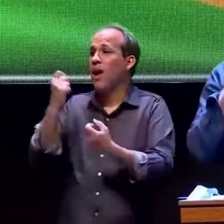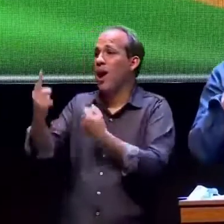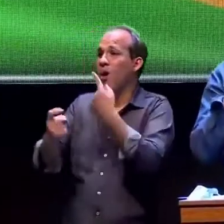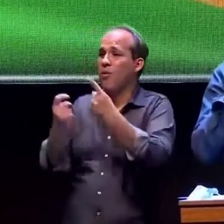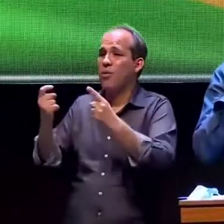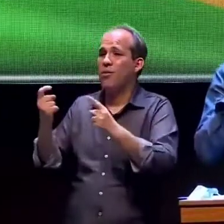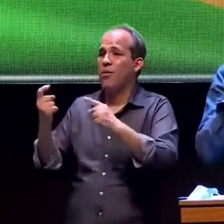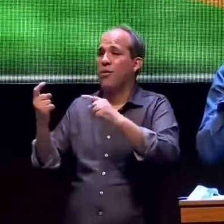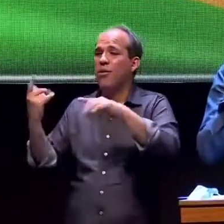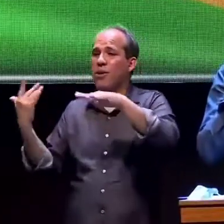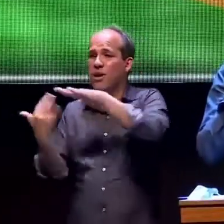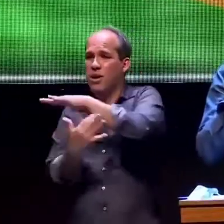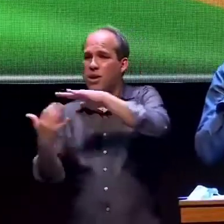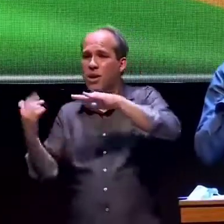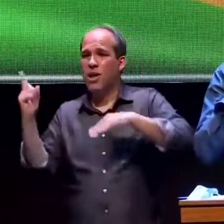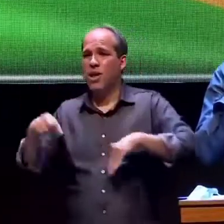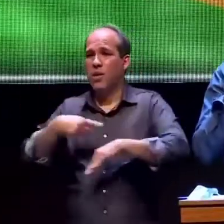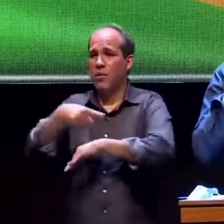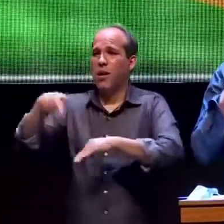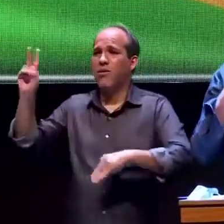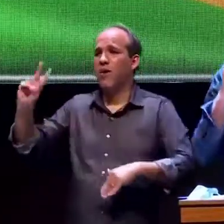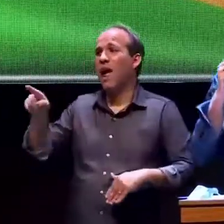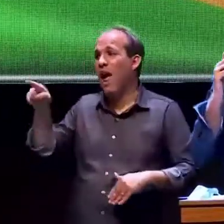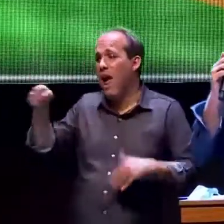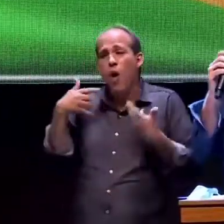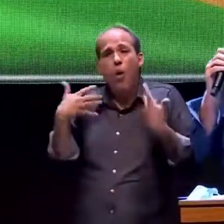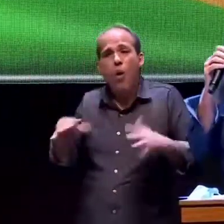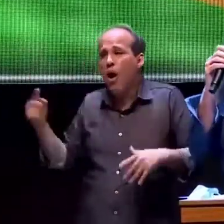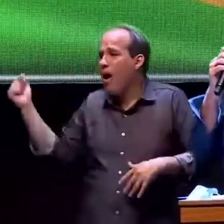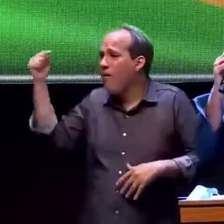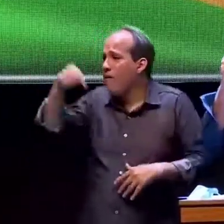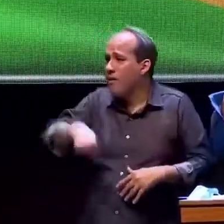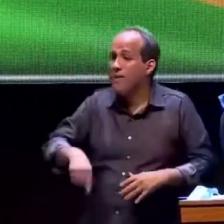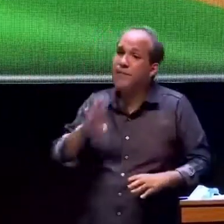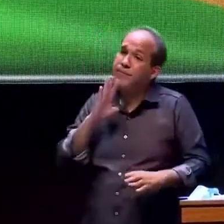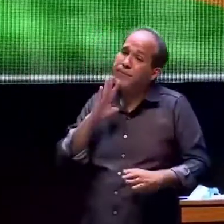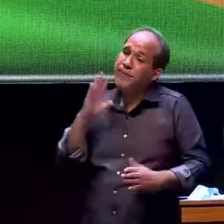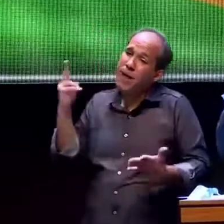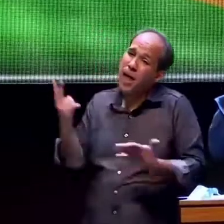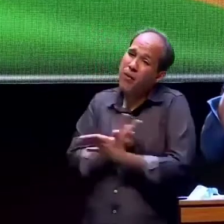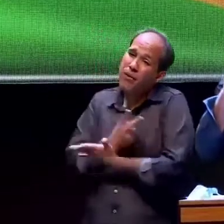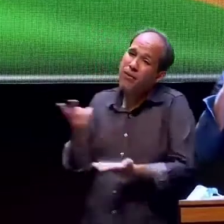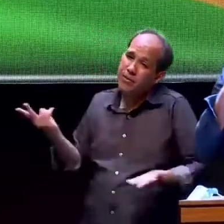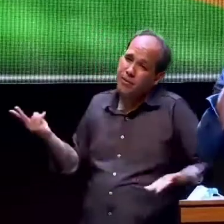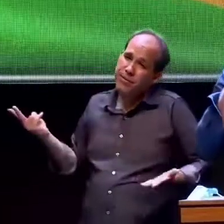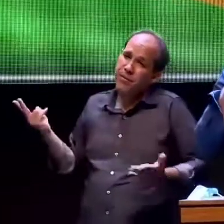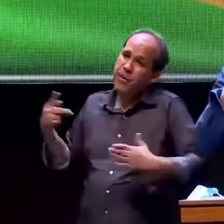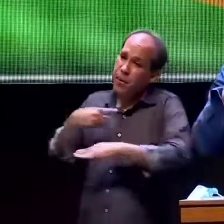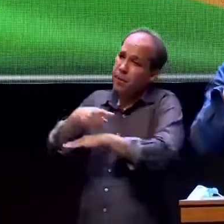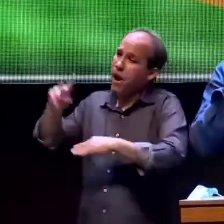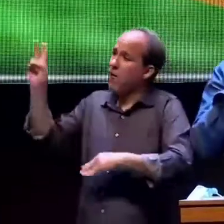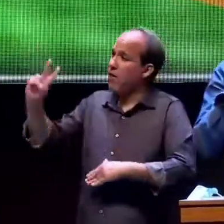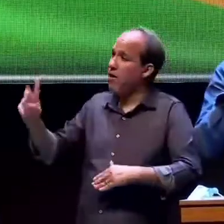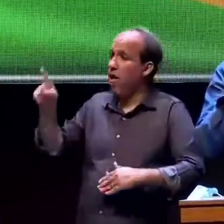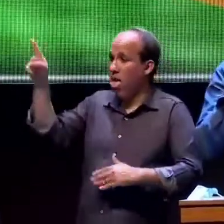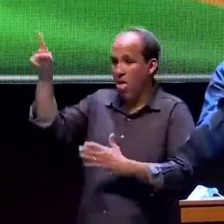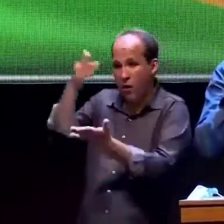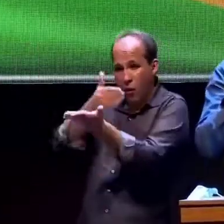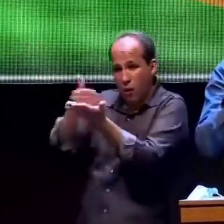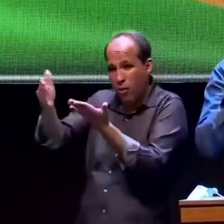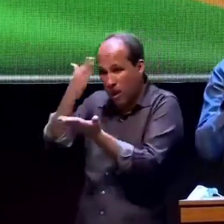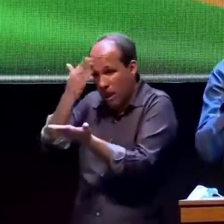venezuelanos olha para onde foi a nossa Venezuela quando se começou a acreditar